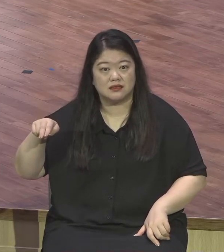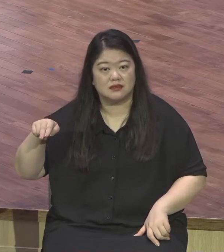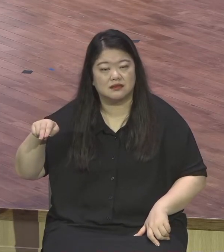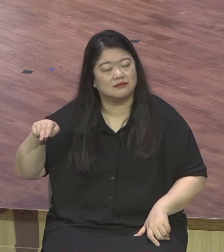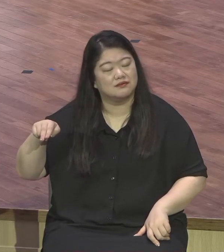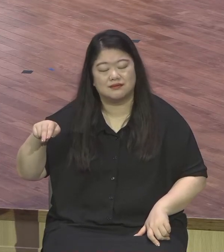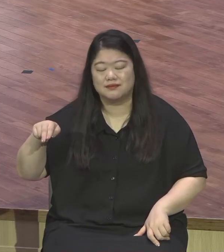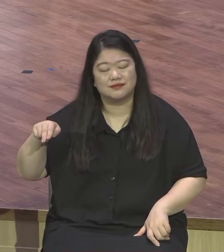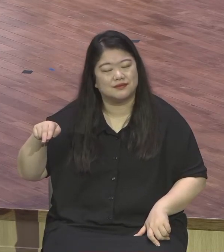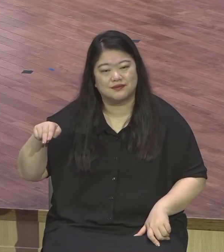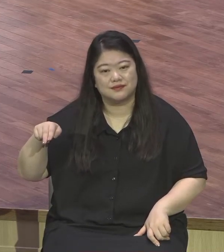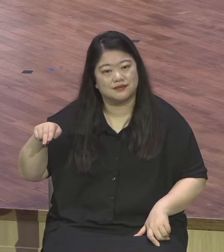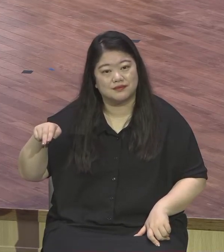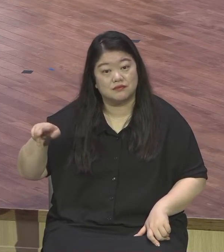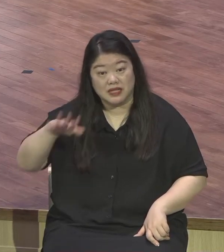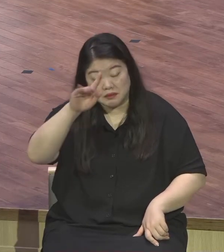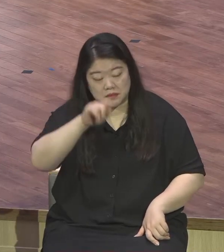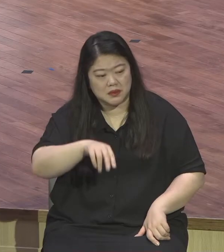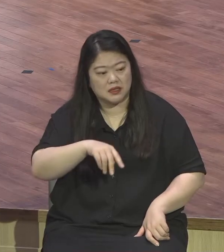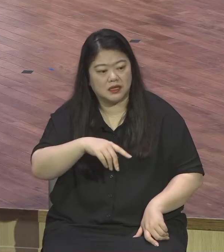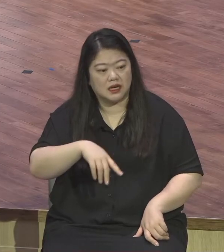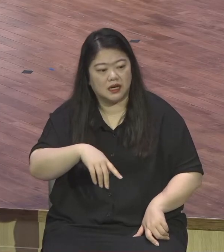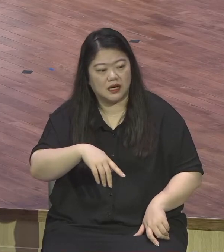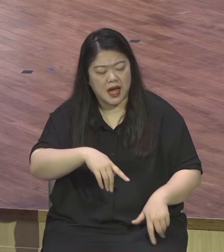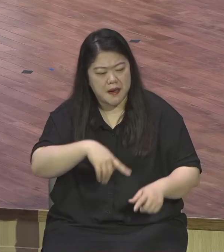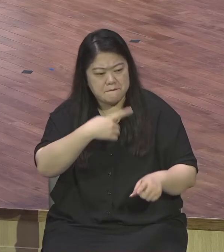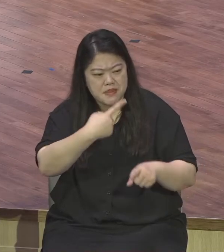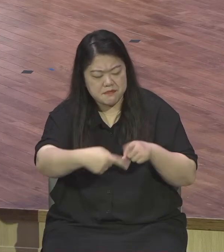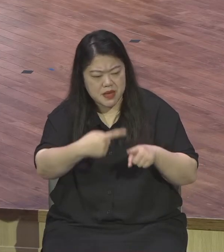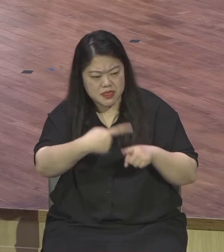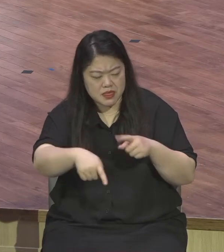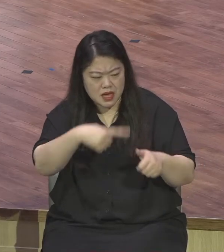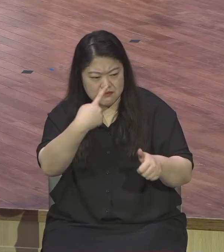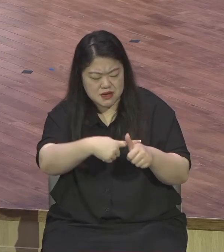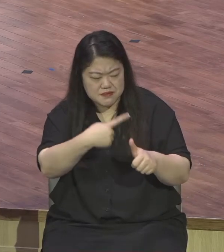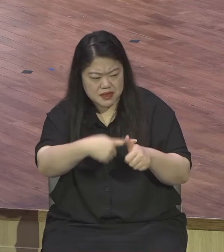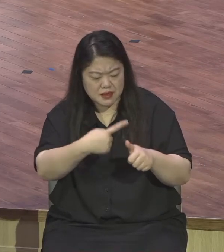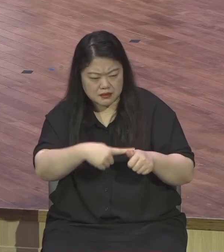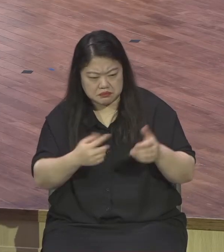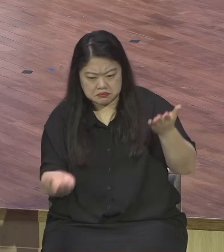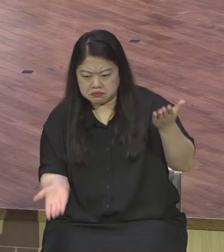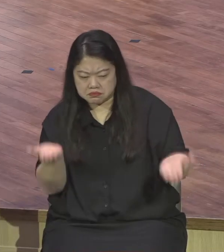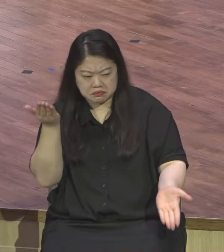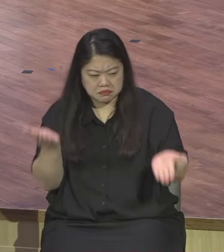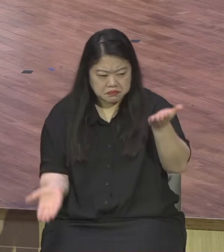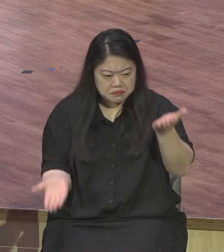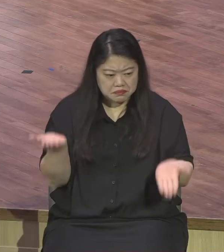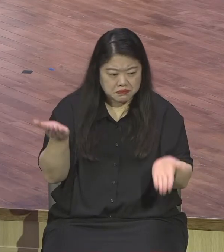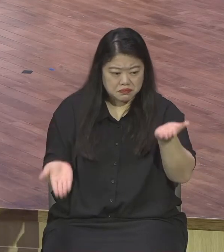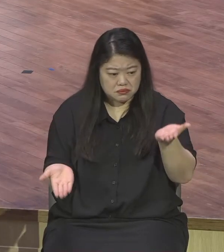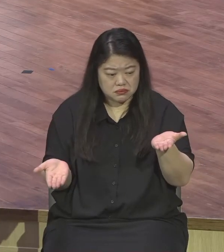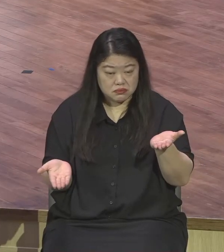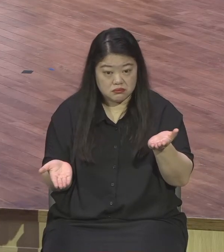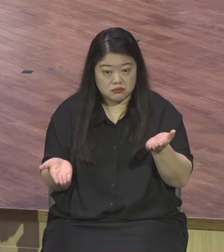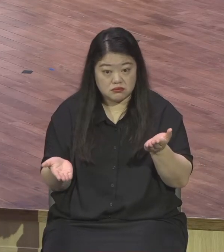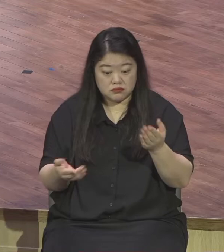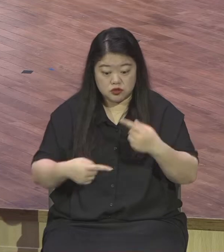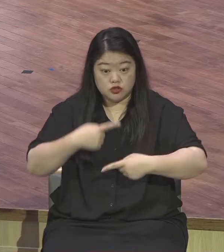부정적으로 봐야 됩니다 일단 부정적으로 봐야 비판이 나오죠 부정적으로 안 보는데 어떻게 비판이 나옵니까